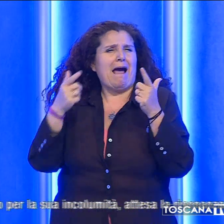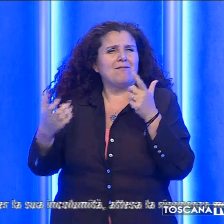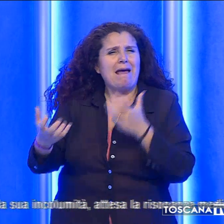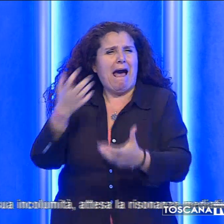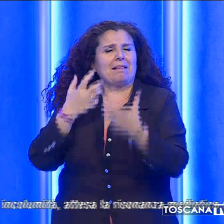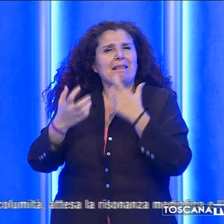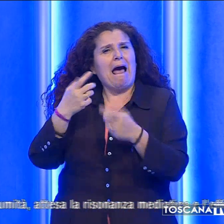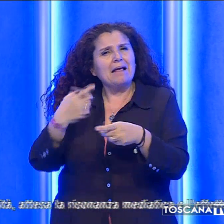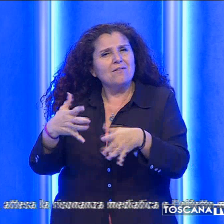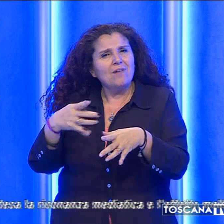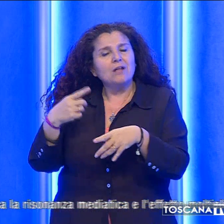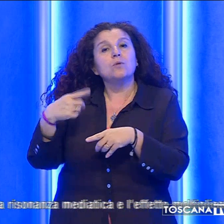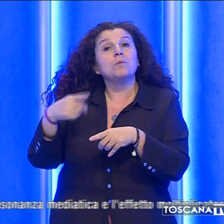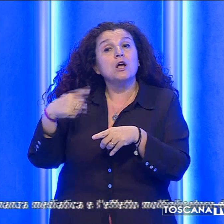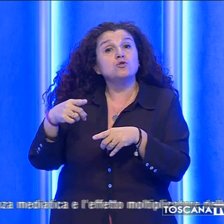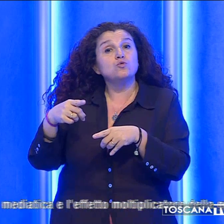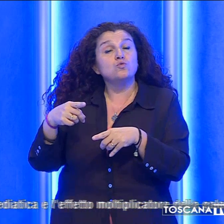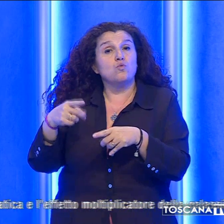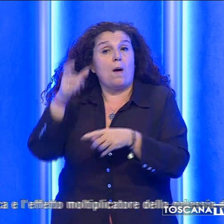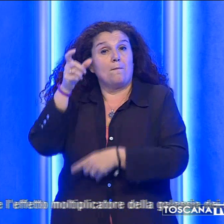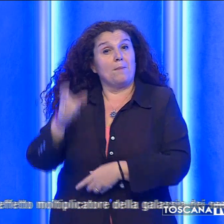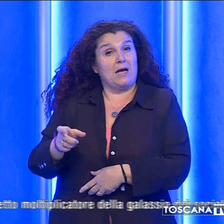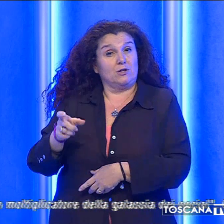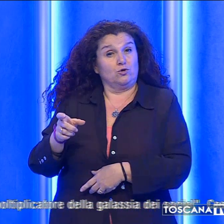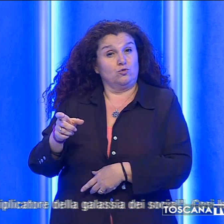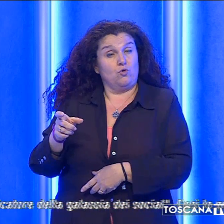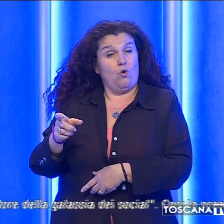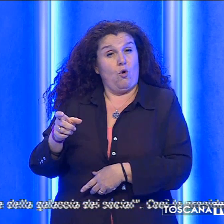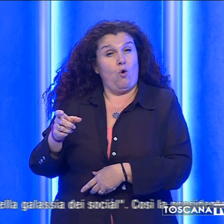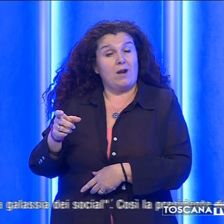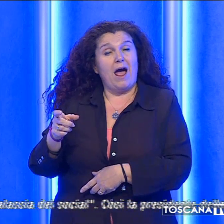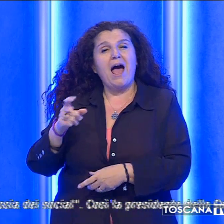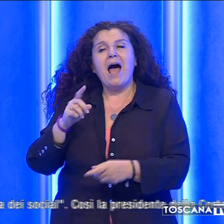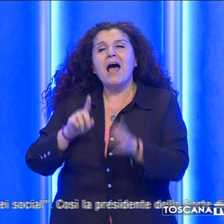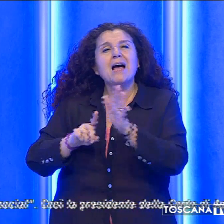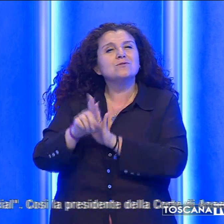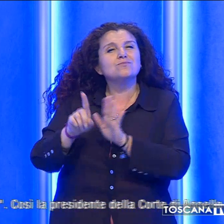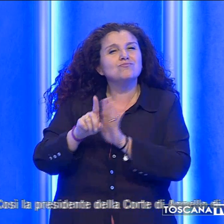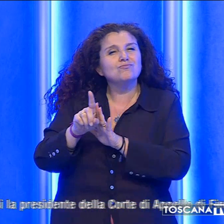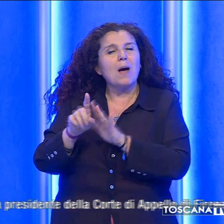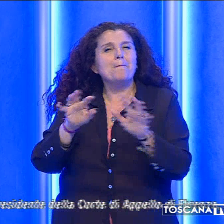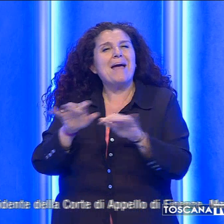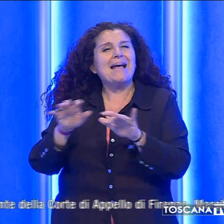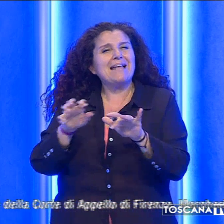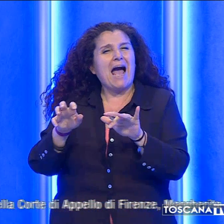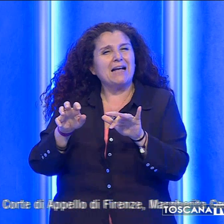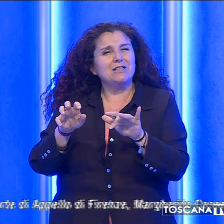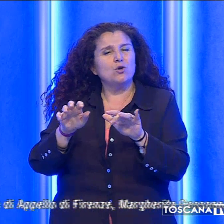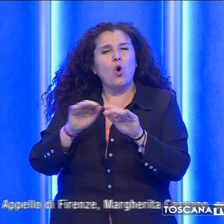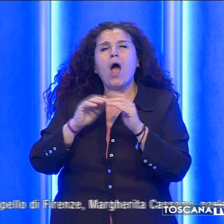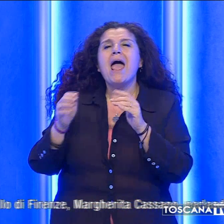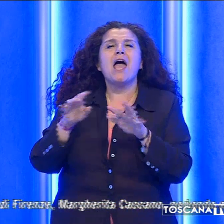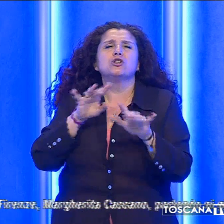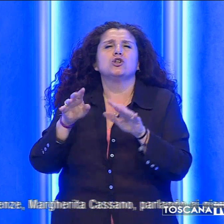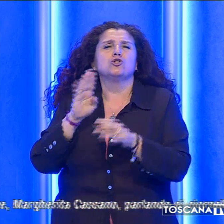a pericolo per la sua incolumità, attesa la risonanza mediatica e l'effetto moltiplicatore della galassia dei